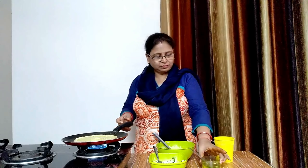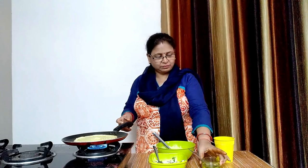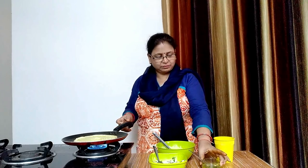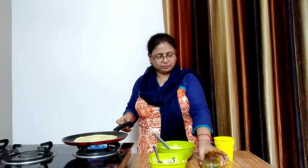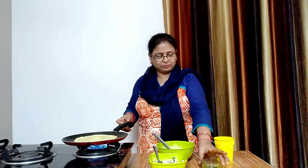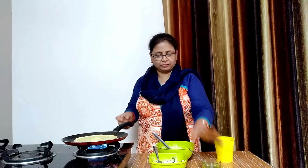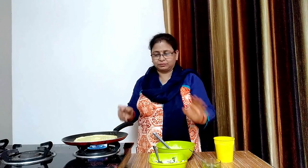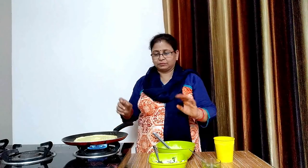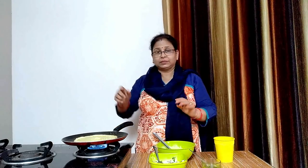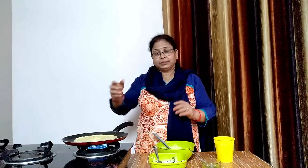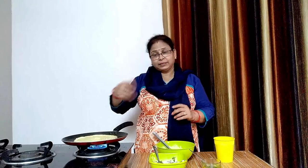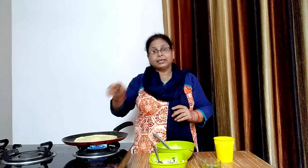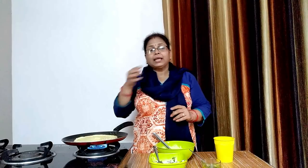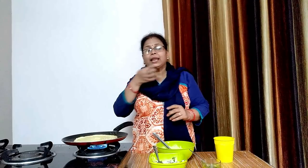अब इसे हलका तप फैक लेंगे